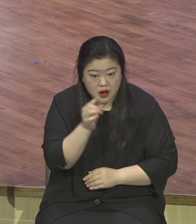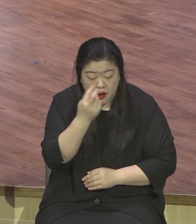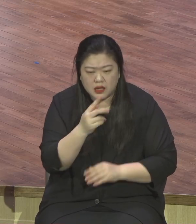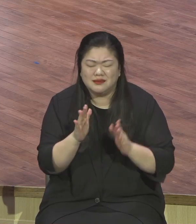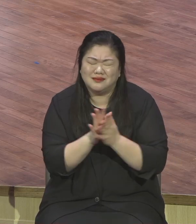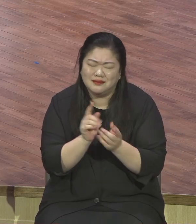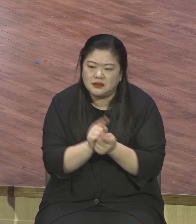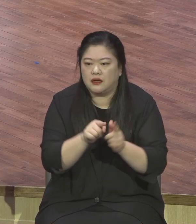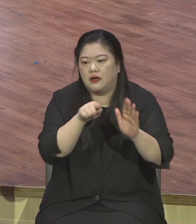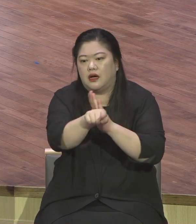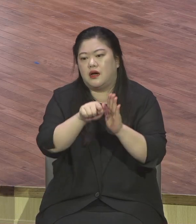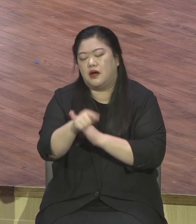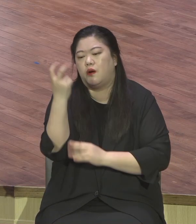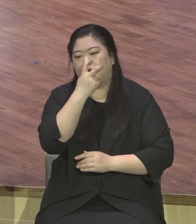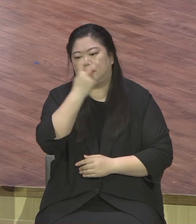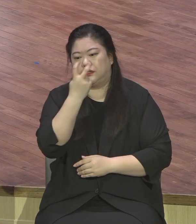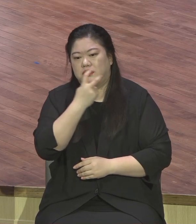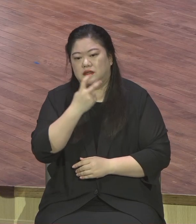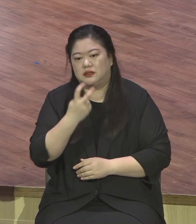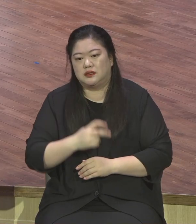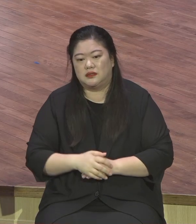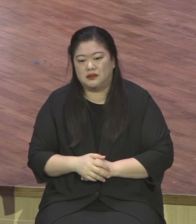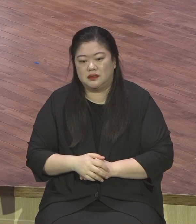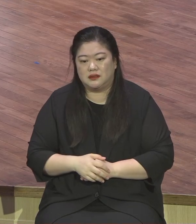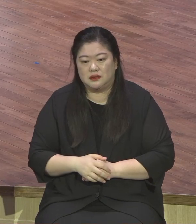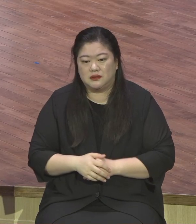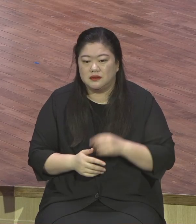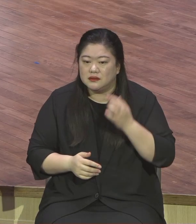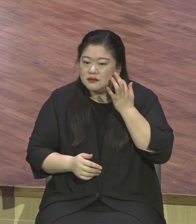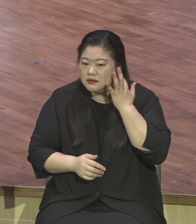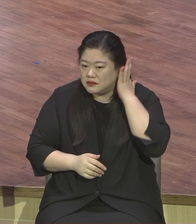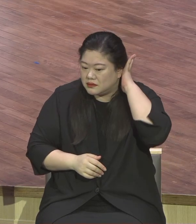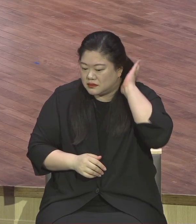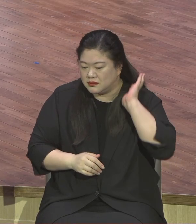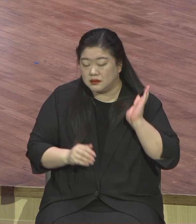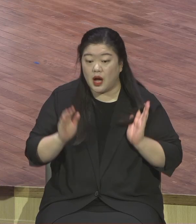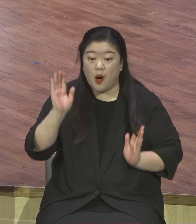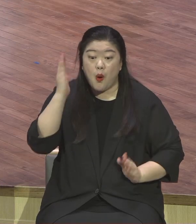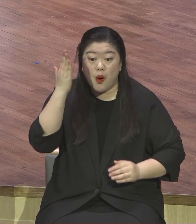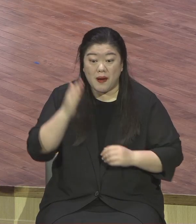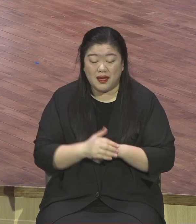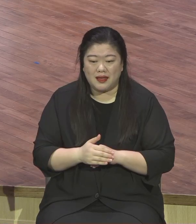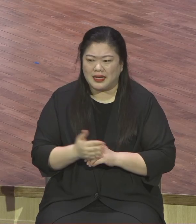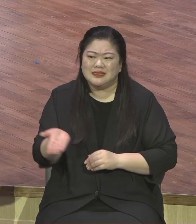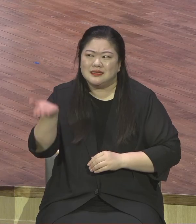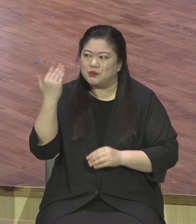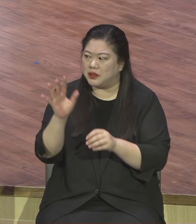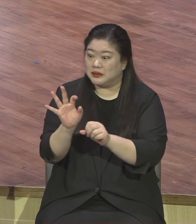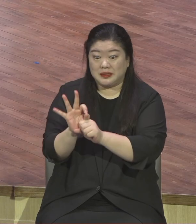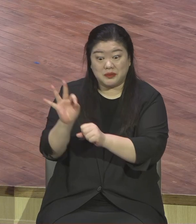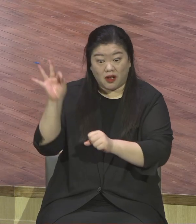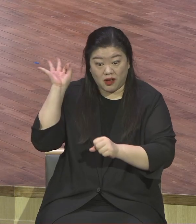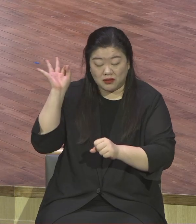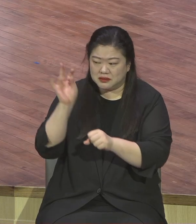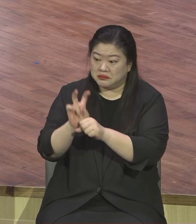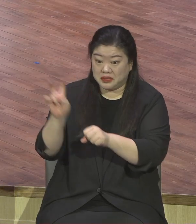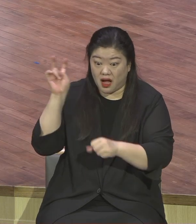지금 우리 시대는 뭐요 뭐 결혼식 합니다 청첩장 뭐 그냥 띄워보든지 뭐 핸드폰이나 모바일로 그거